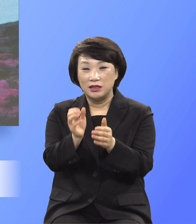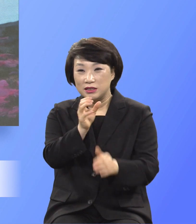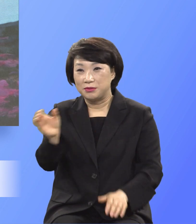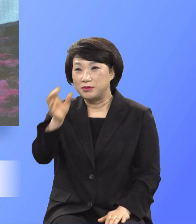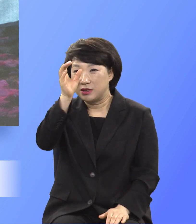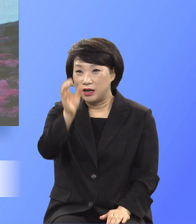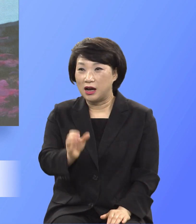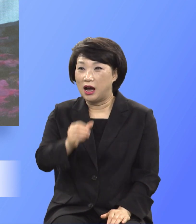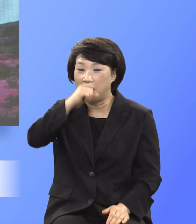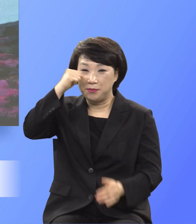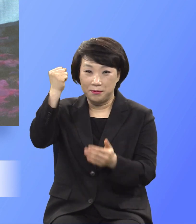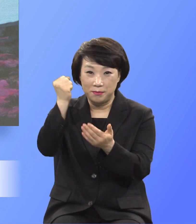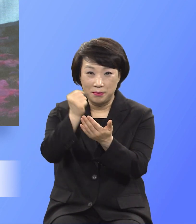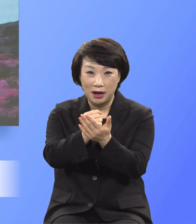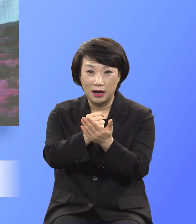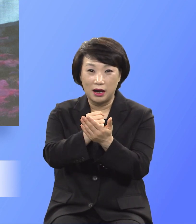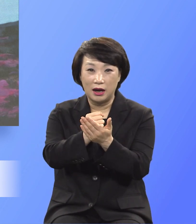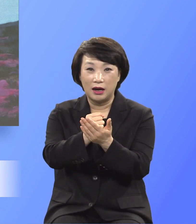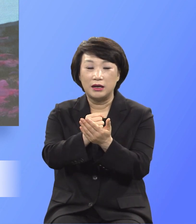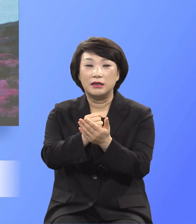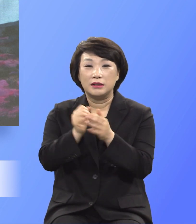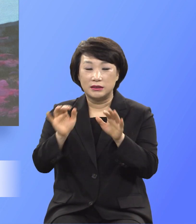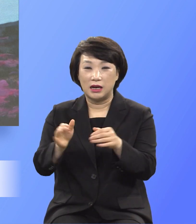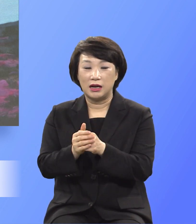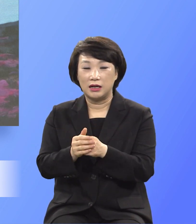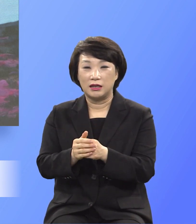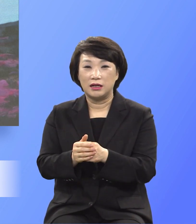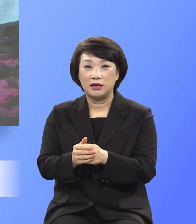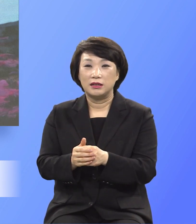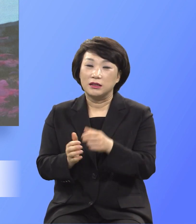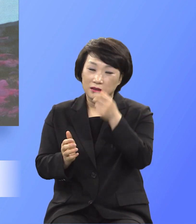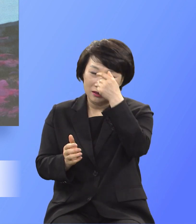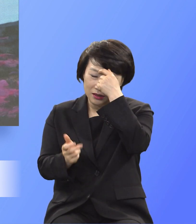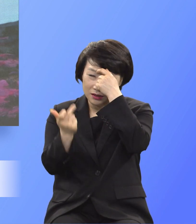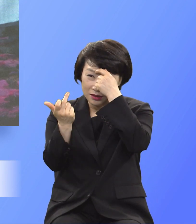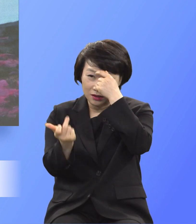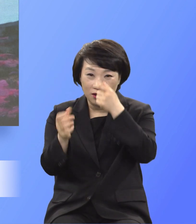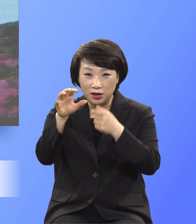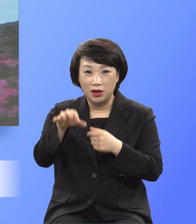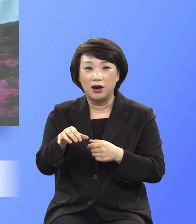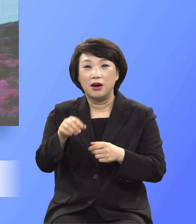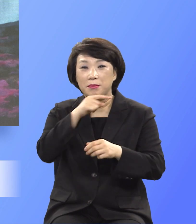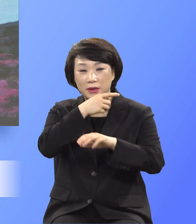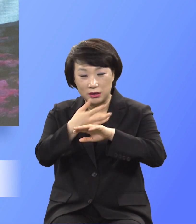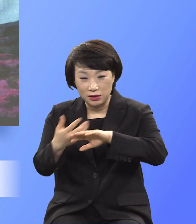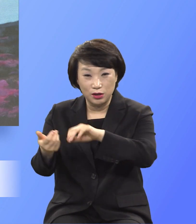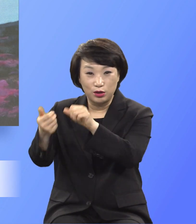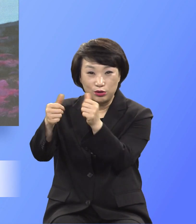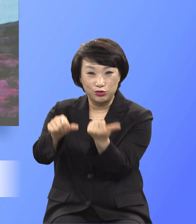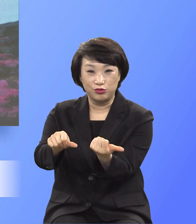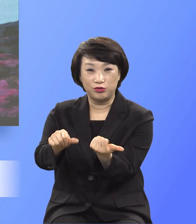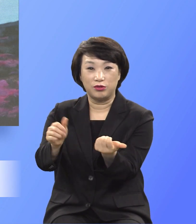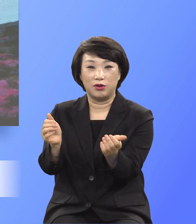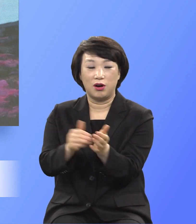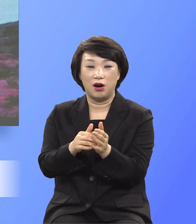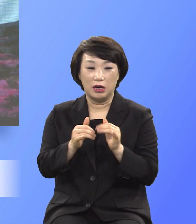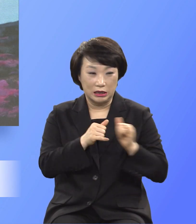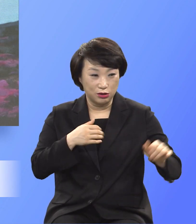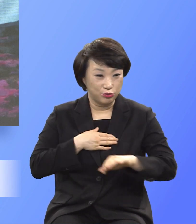못 박아 정한 갈보리 언덕에서 피 쏟아 죽게 하심으로 인류 구원의